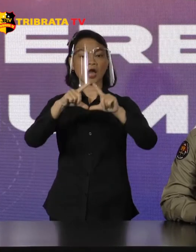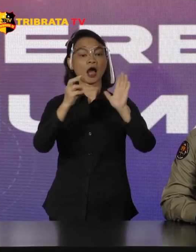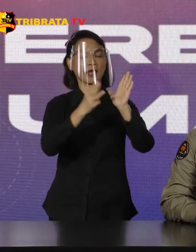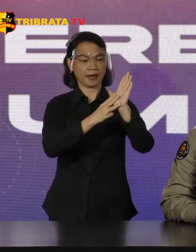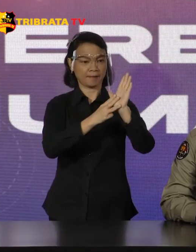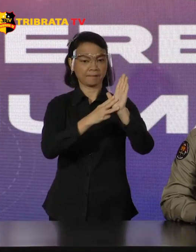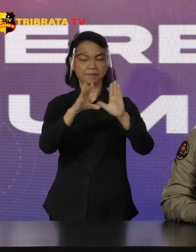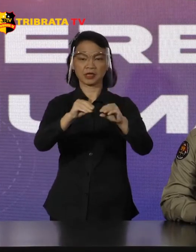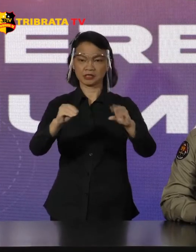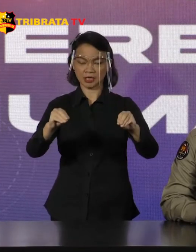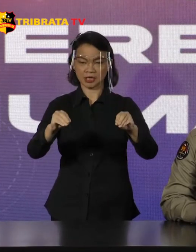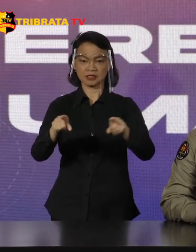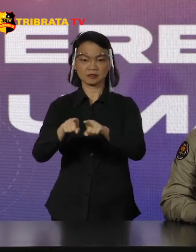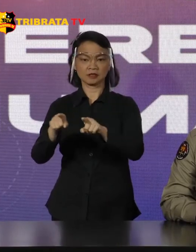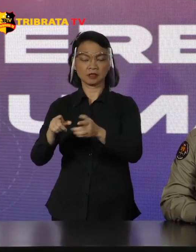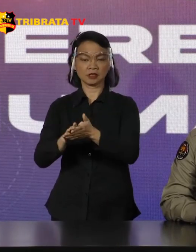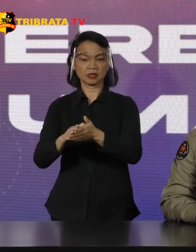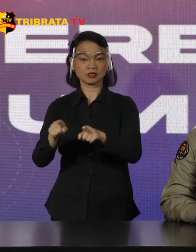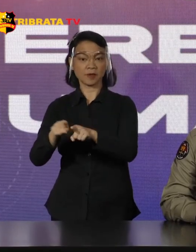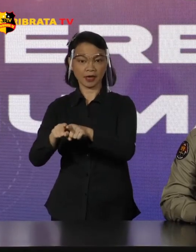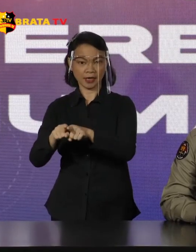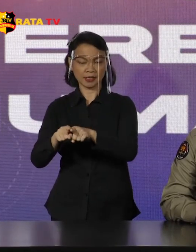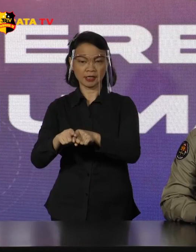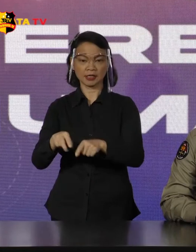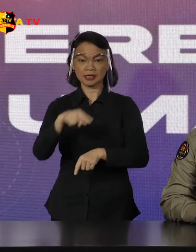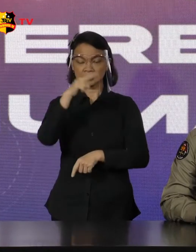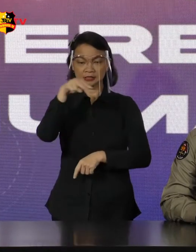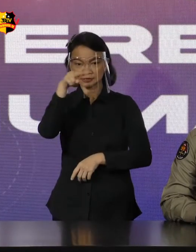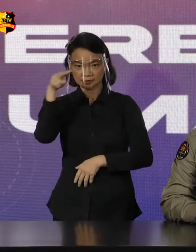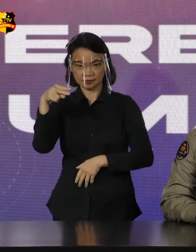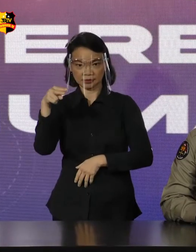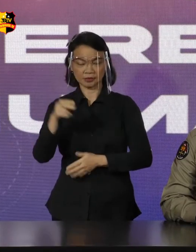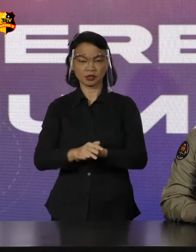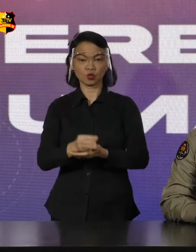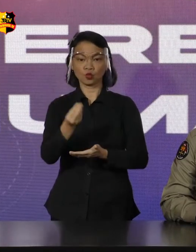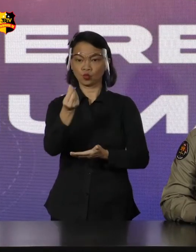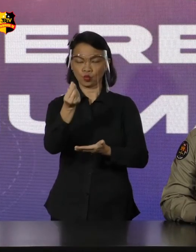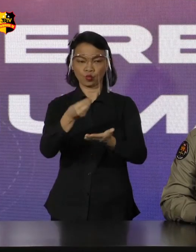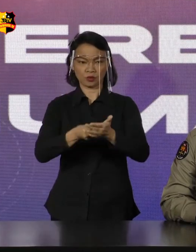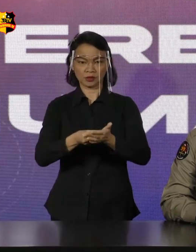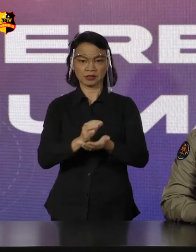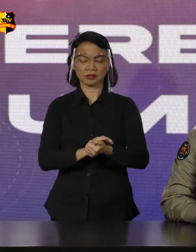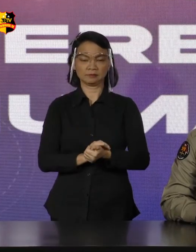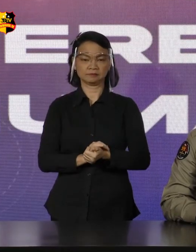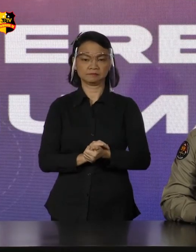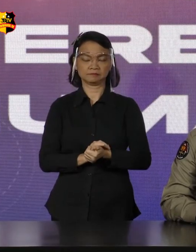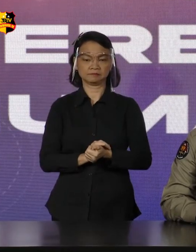bertugas sebagai pencari dana Atau dikenal di Jemaah Islamia ini sebagai istisor